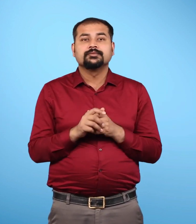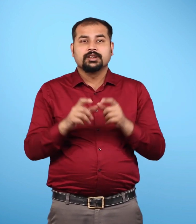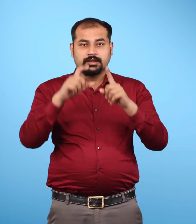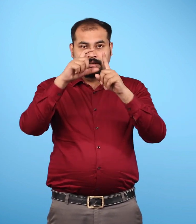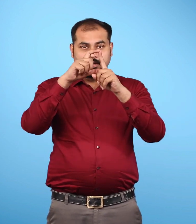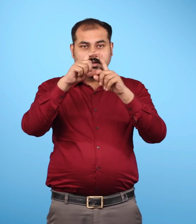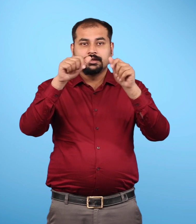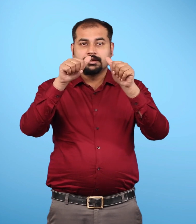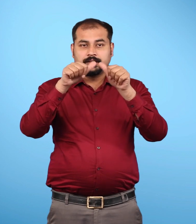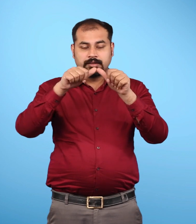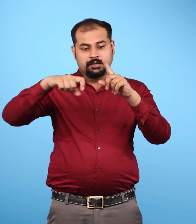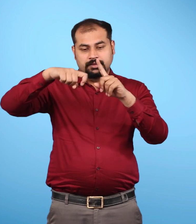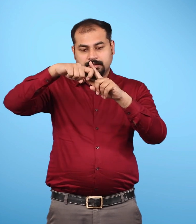दक्षणी महासागर